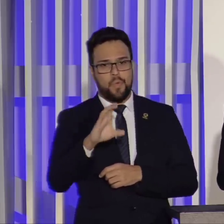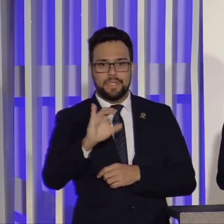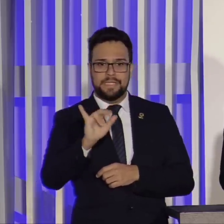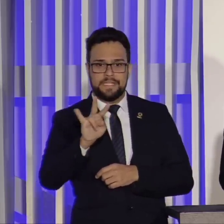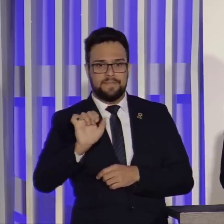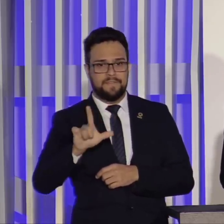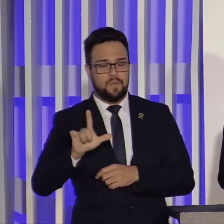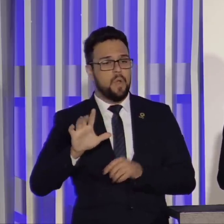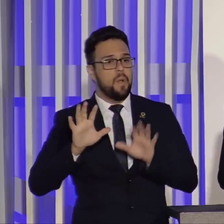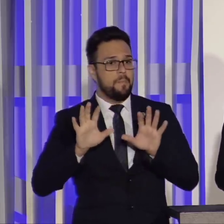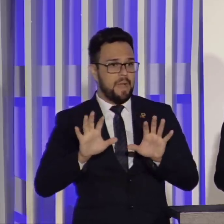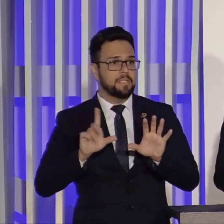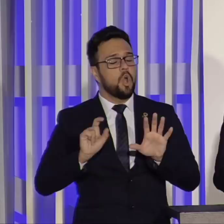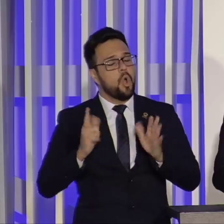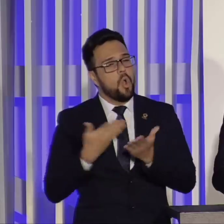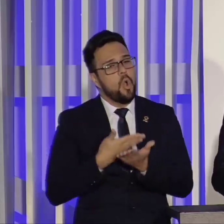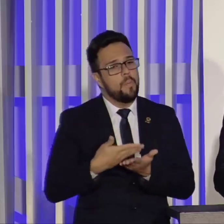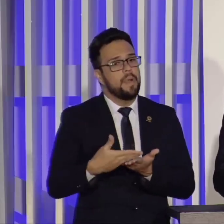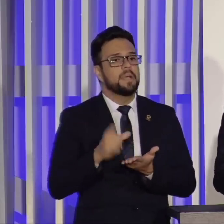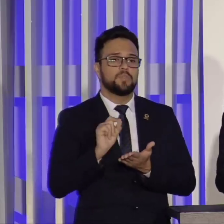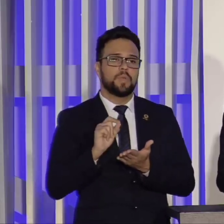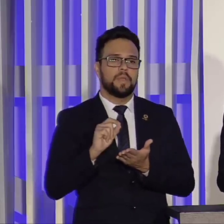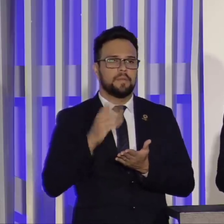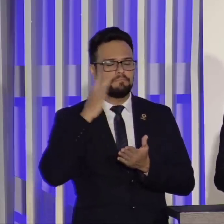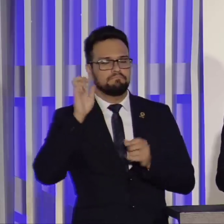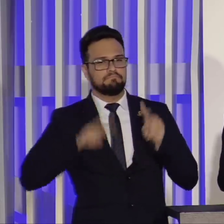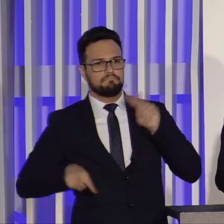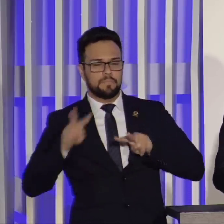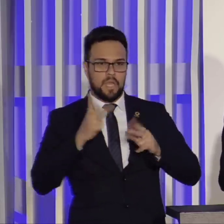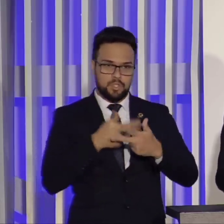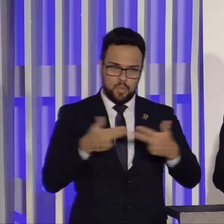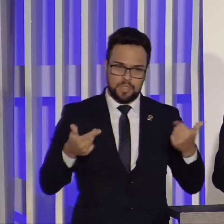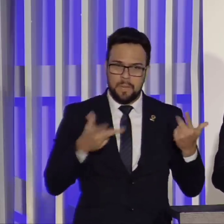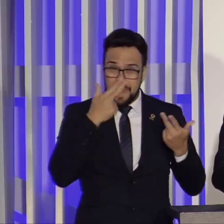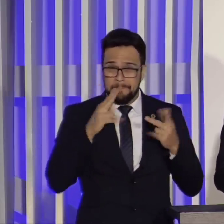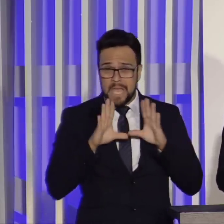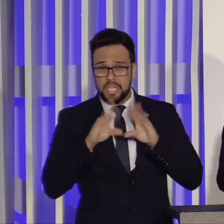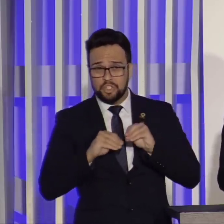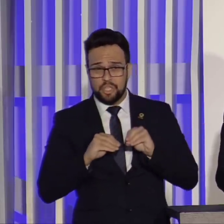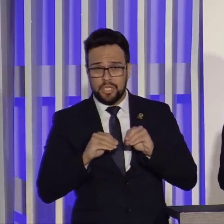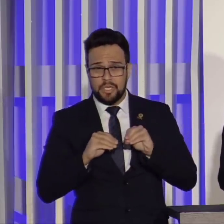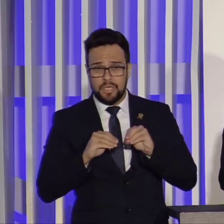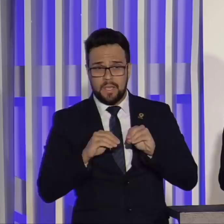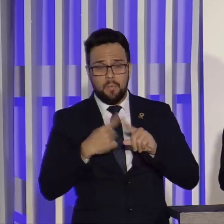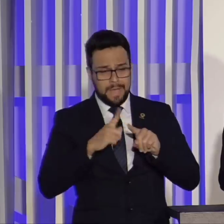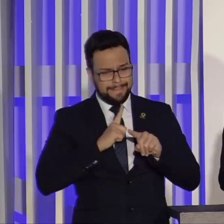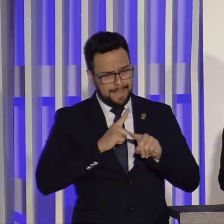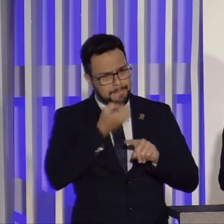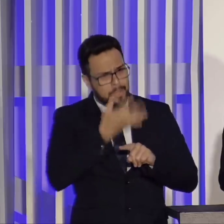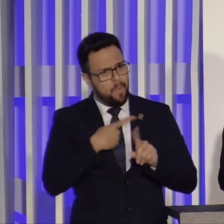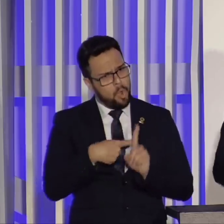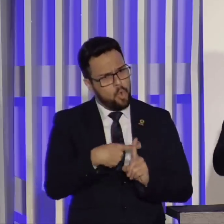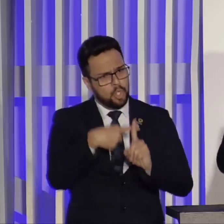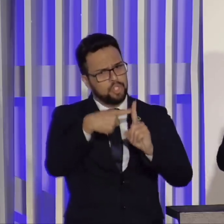Mas a maneira como se começa a tratar as coisas, mexer naquilo que está dando certo, creram